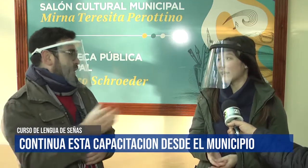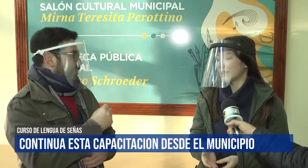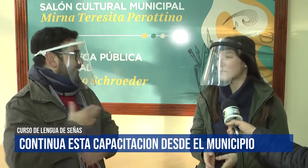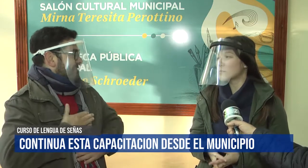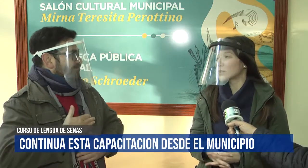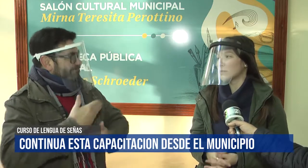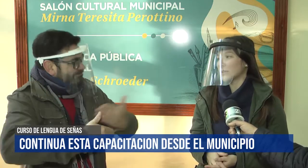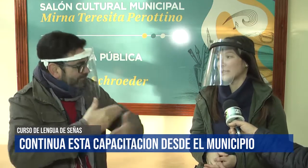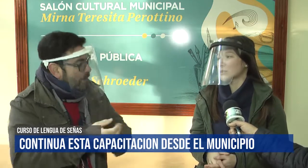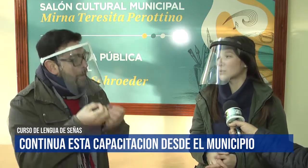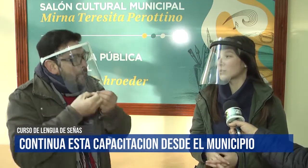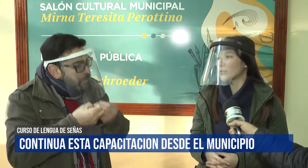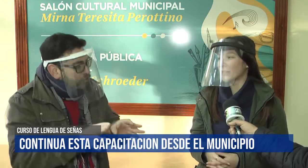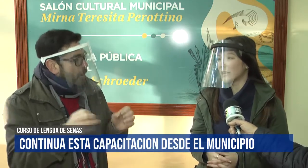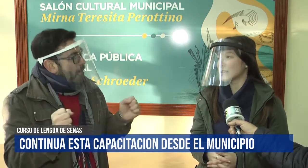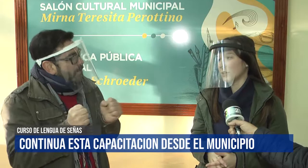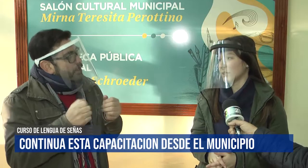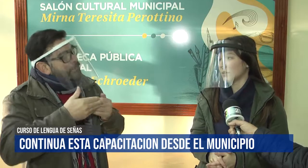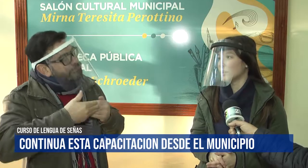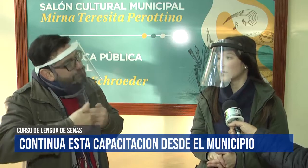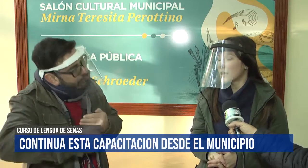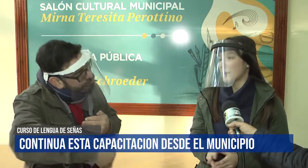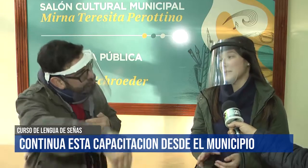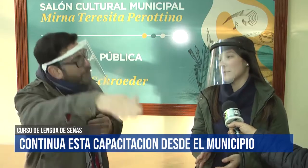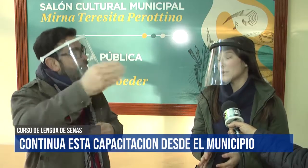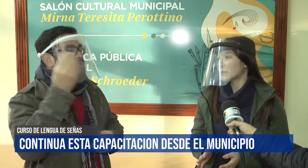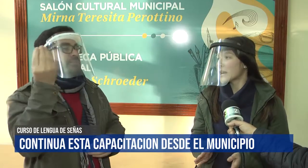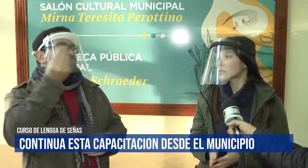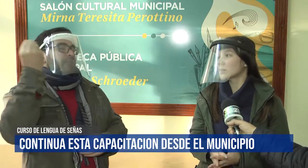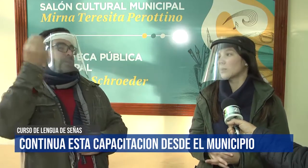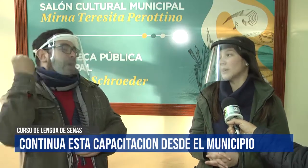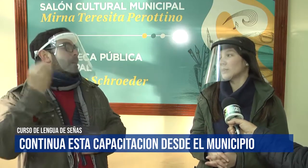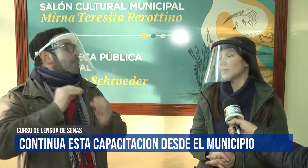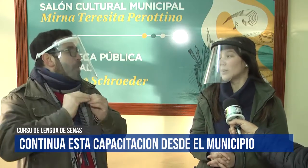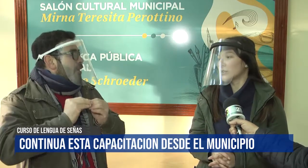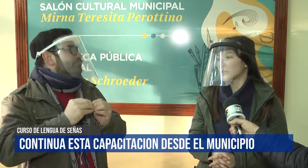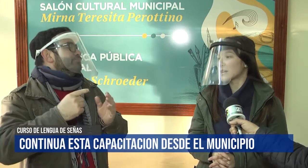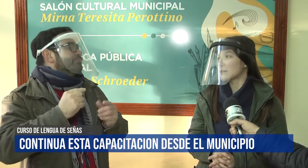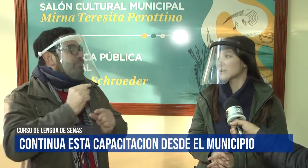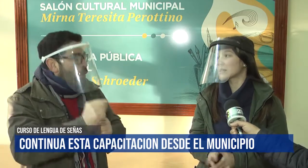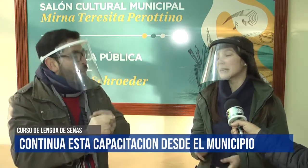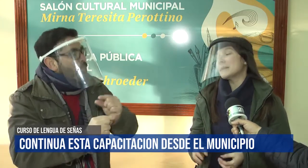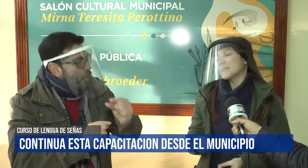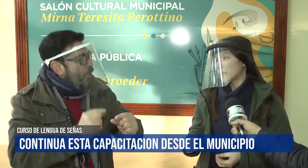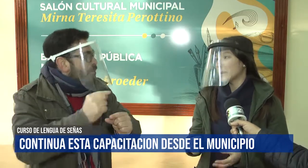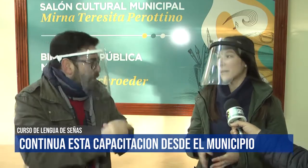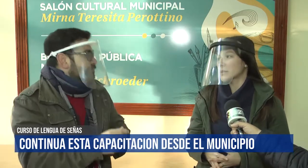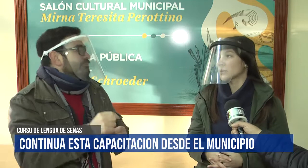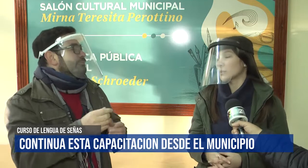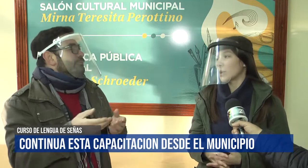Es muy importante. Yo estoy muy feliz con esto. Empezamos en mayo y, bueno, todos los sábados. Después de mayo tuvimos unos